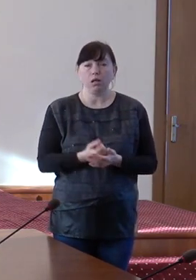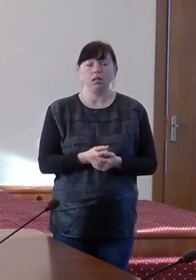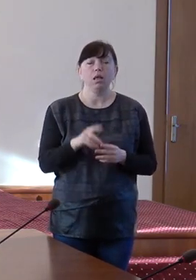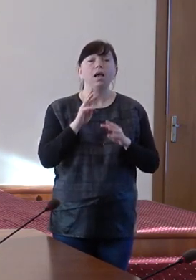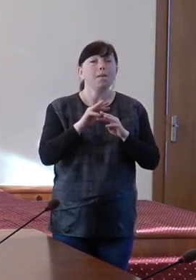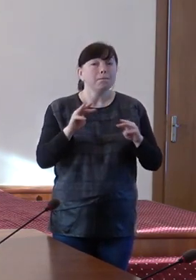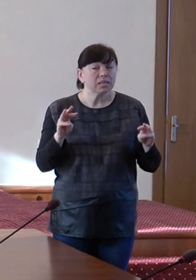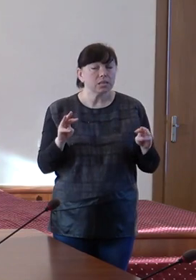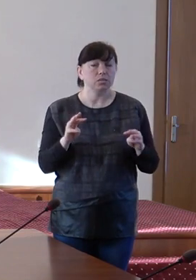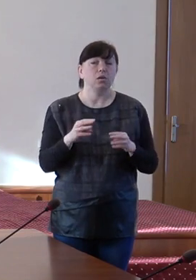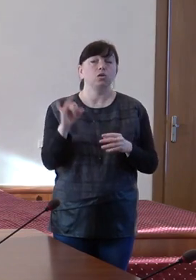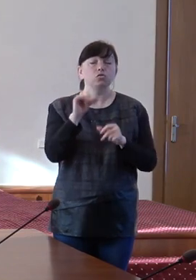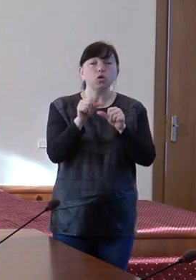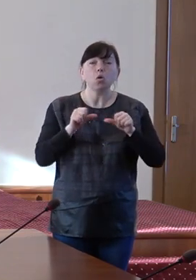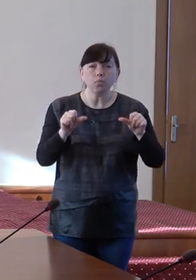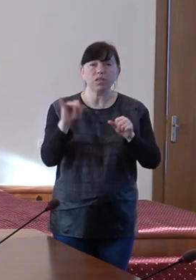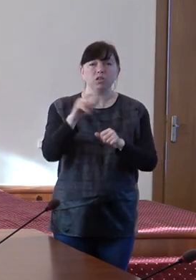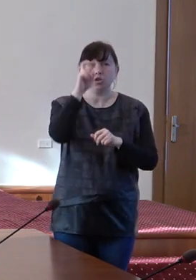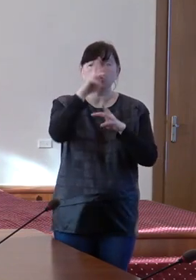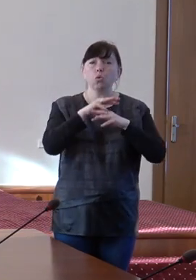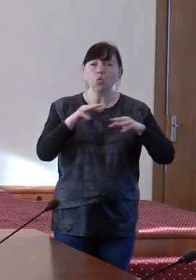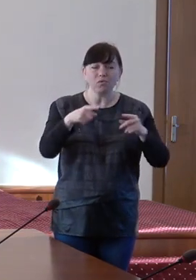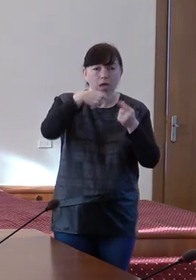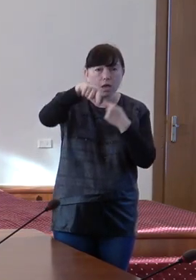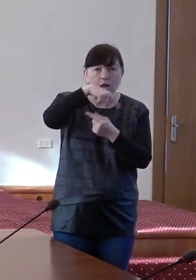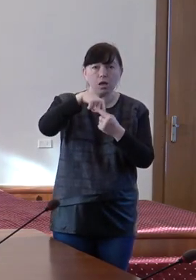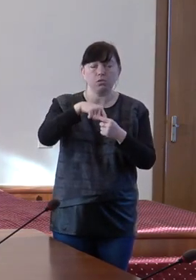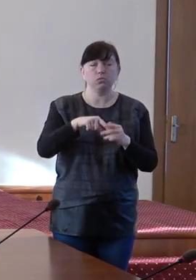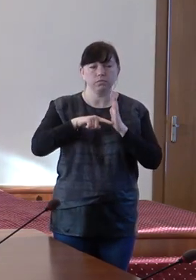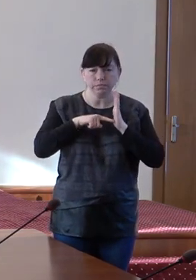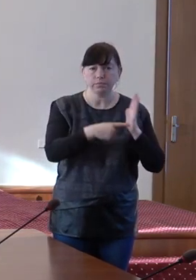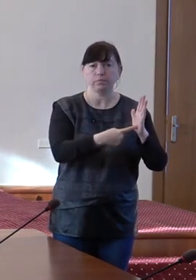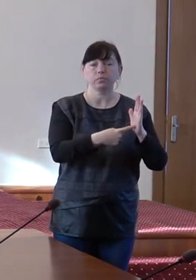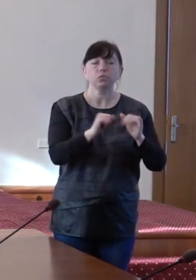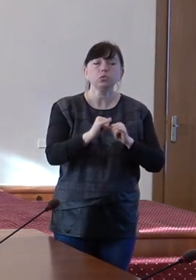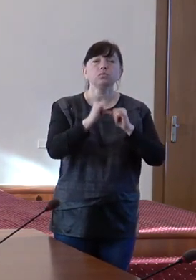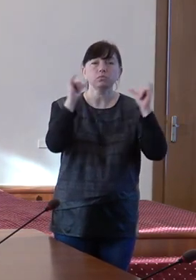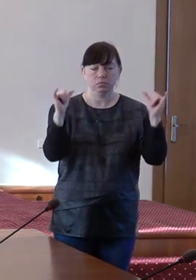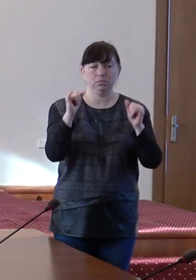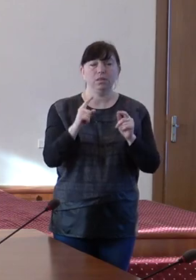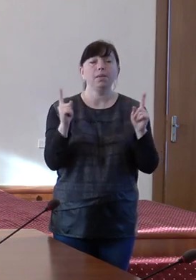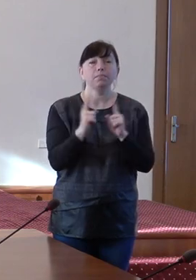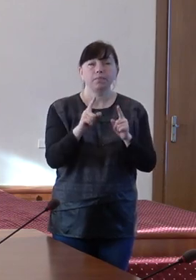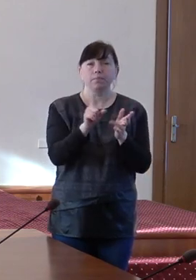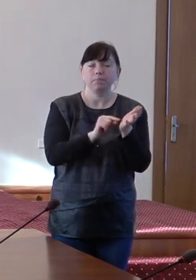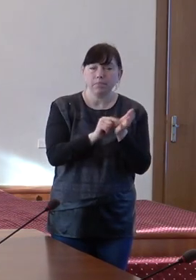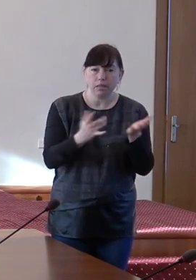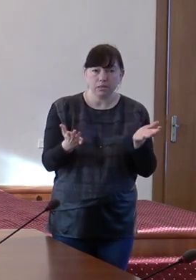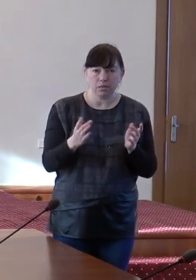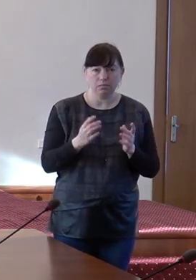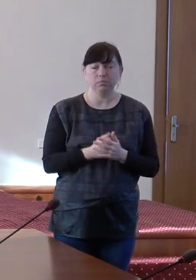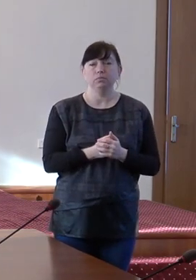Ministerul, împreună cu Comisia și întreg Guvernul, a insistat pe majorarea pensiei minime, pe majorarea